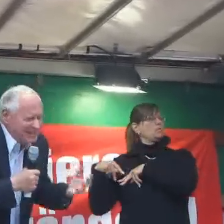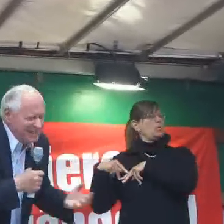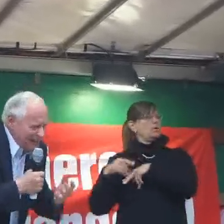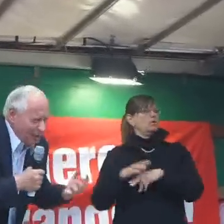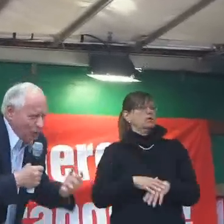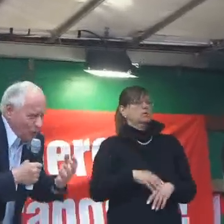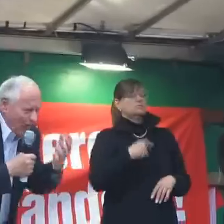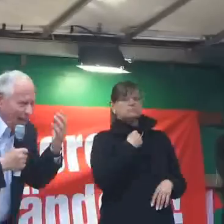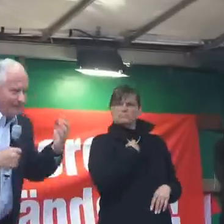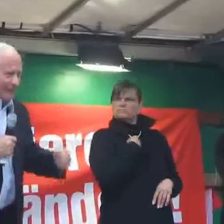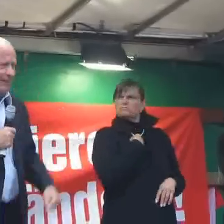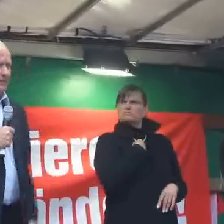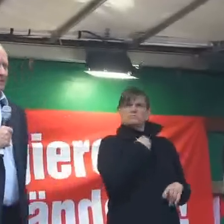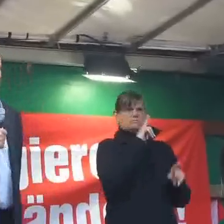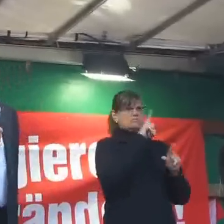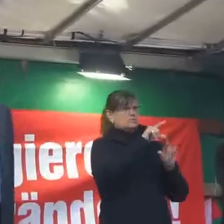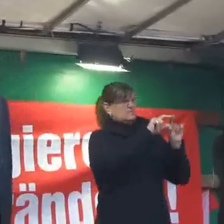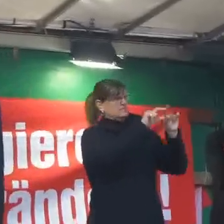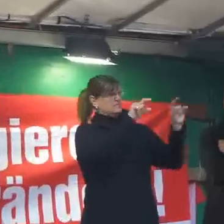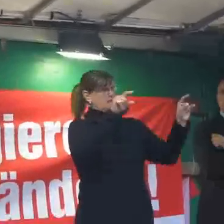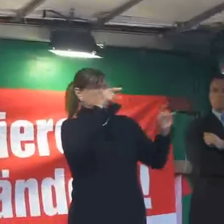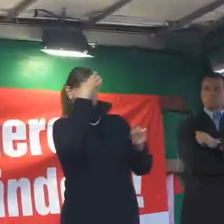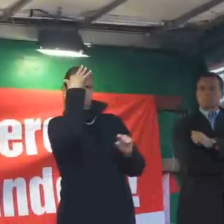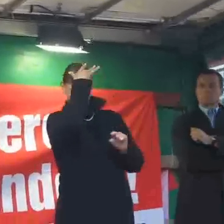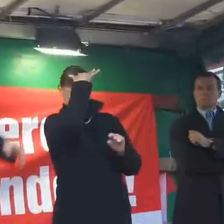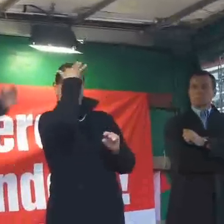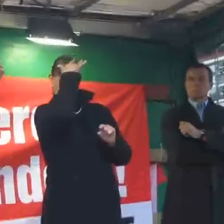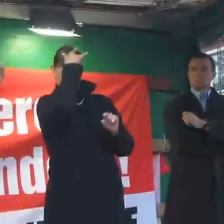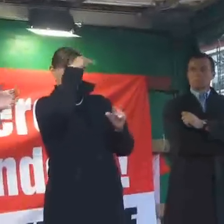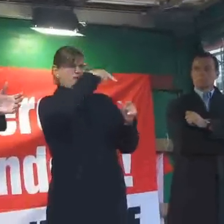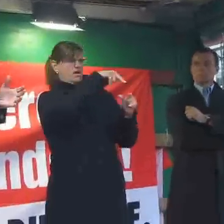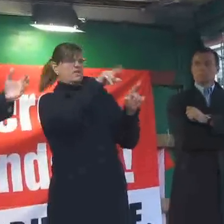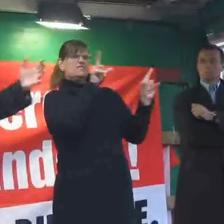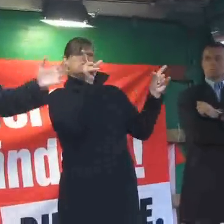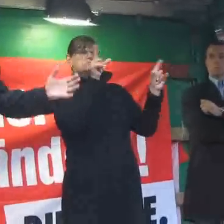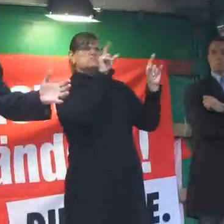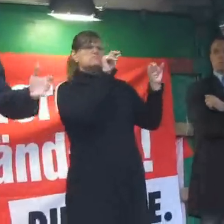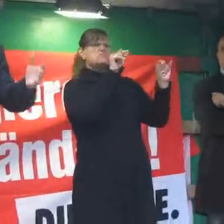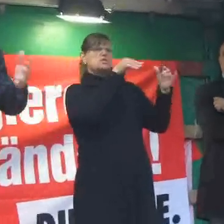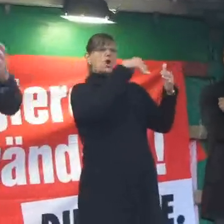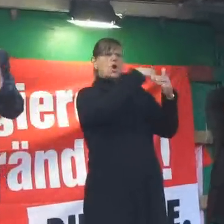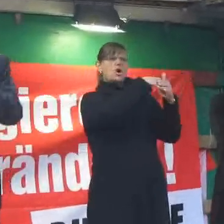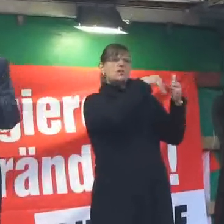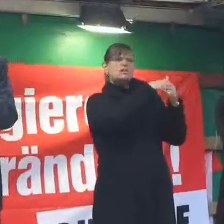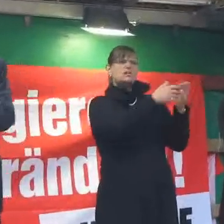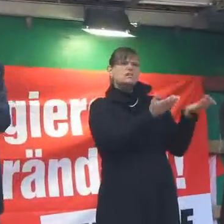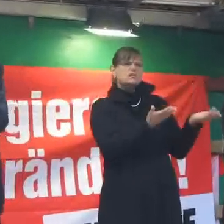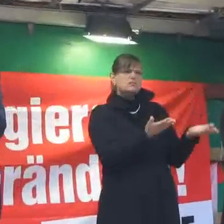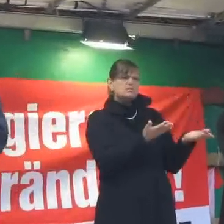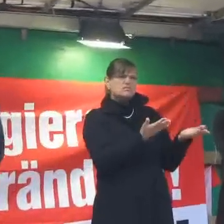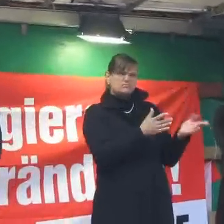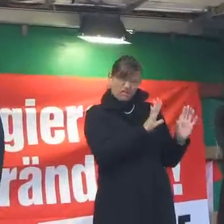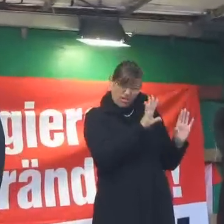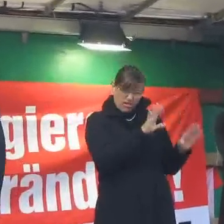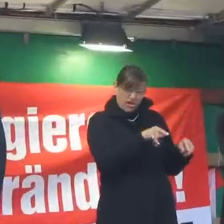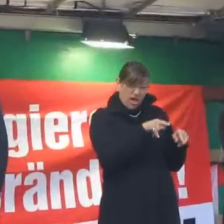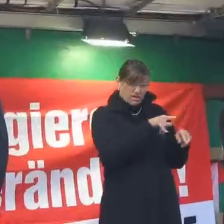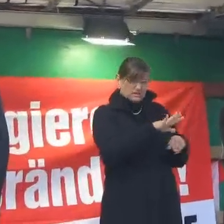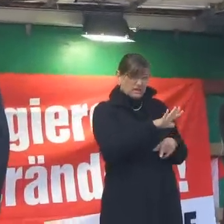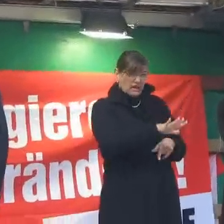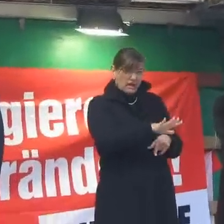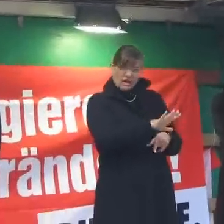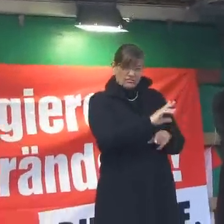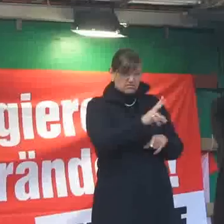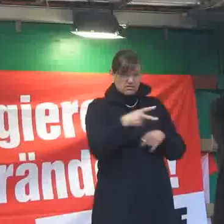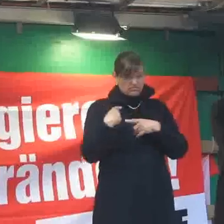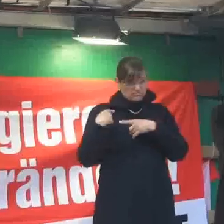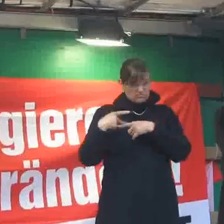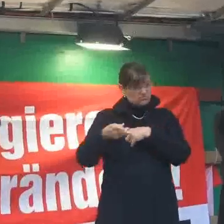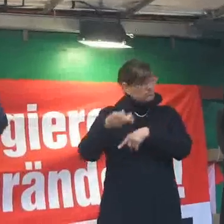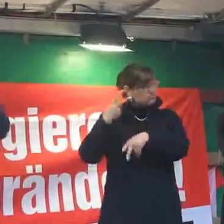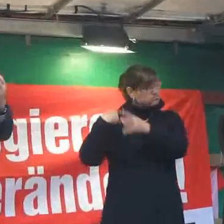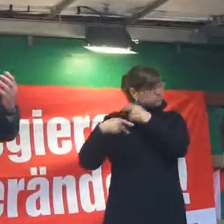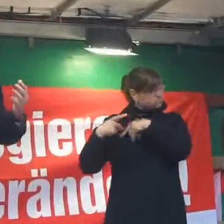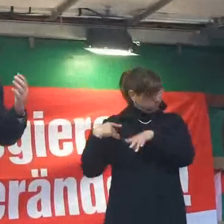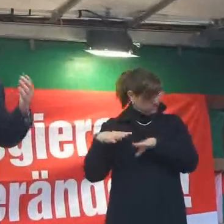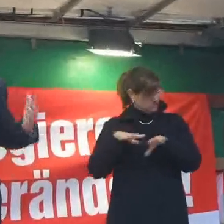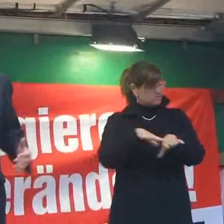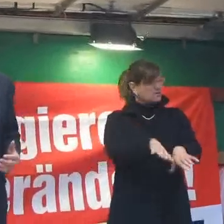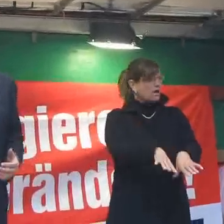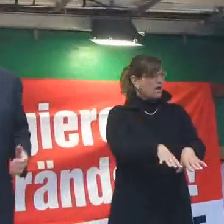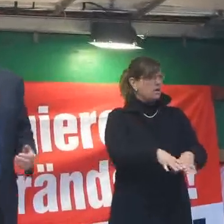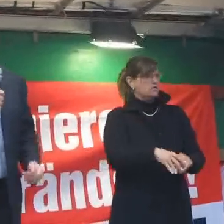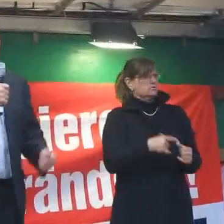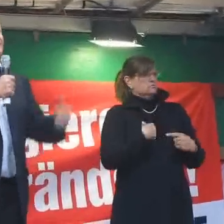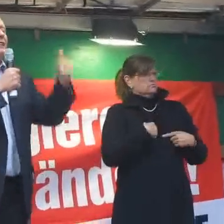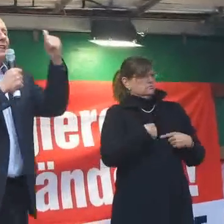übersetzt dann auch noch nachdenken. Und die sich die Frage stellen, ja lassen die denn wirklich kein Kind zurück? Und dann kriege ich dann irgendwann die